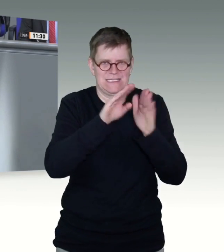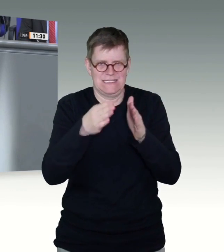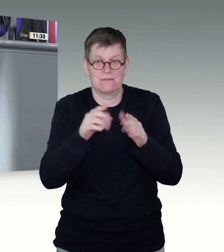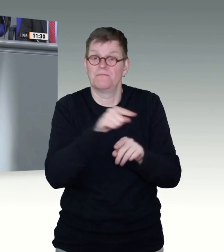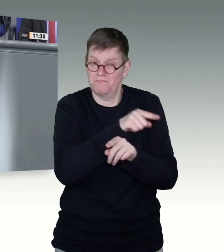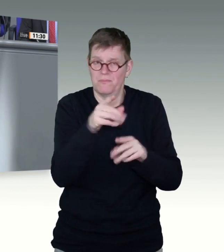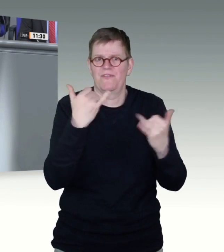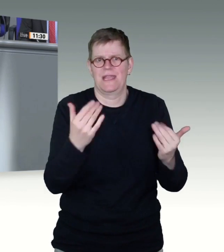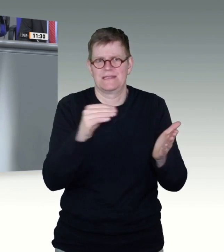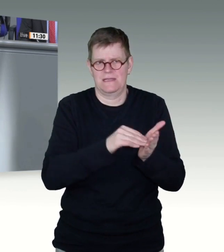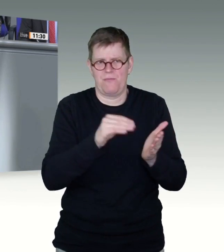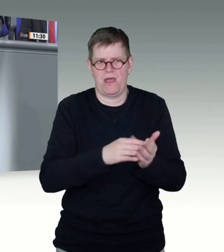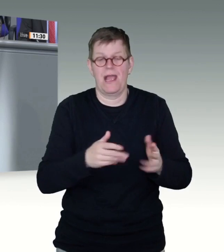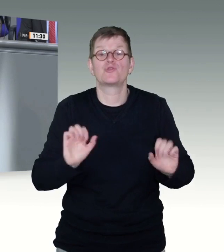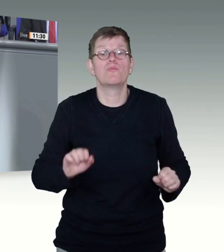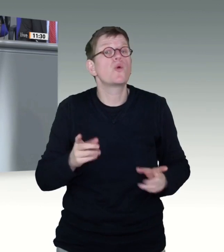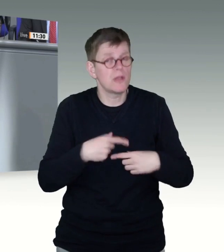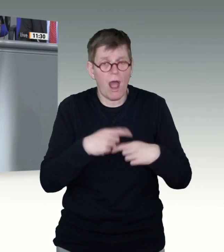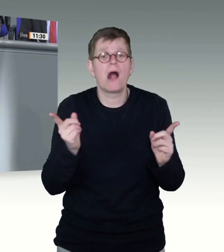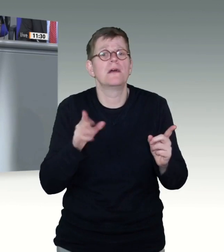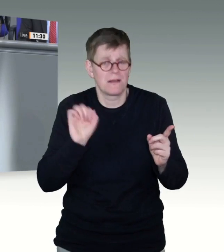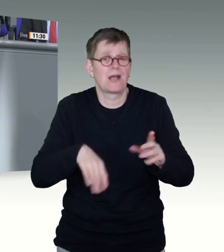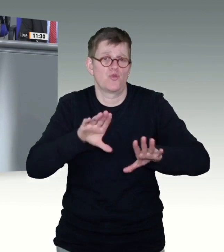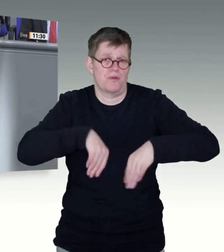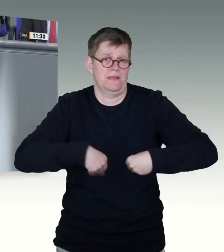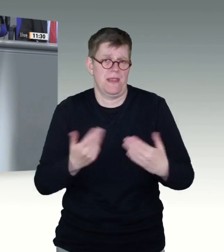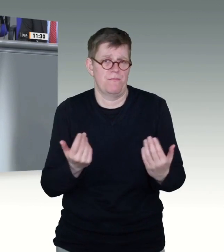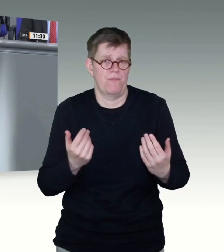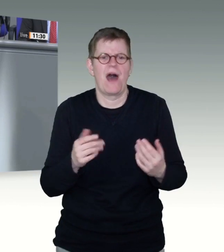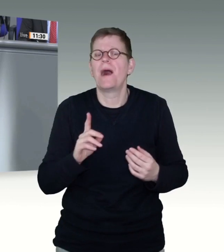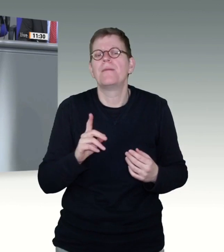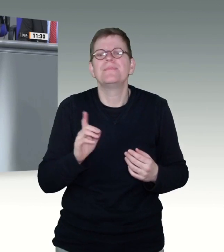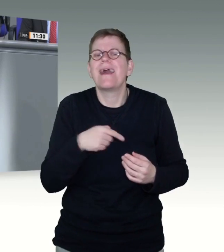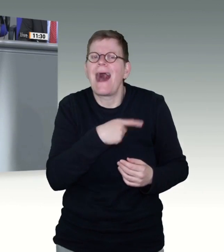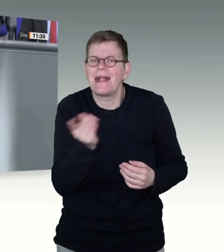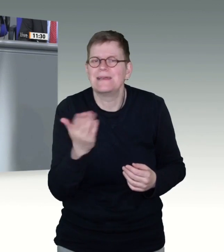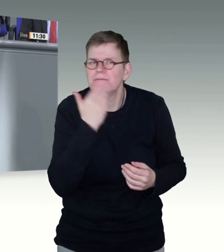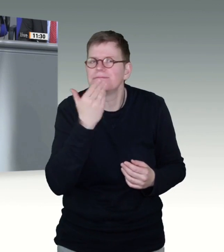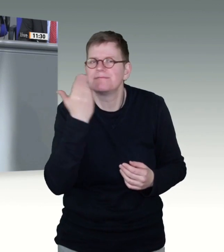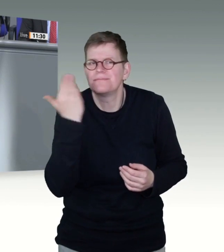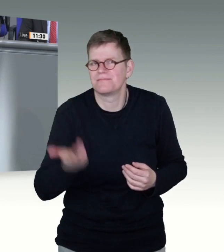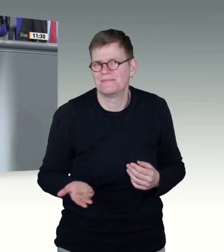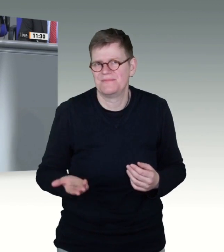es machen nicht alle. damit dieser Anreiz gegeben wird, ist es ja auch